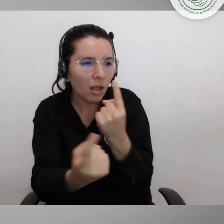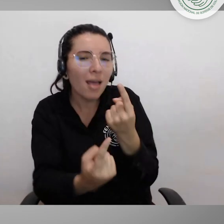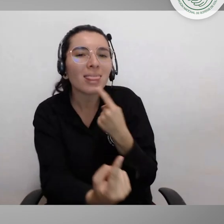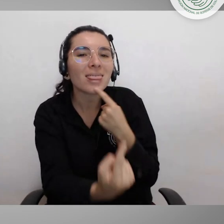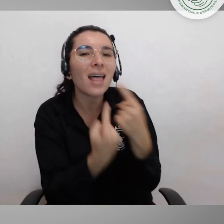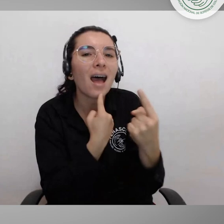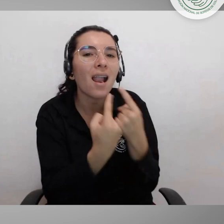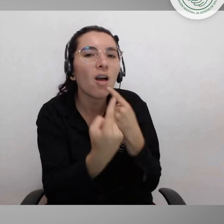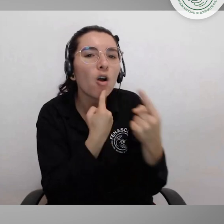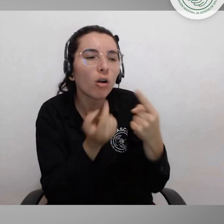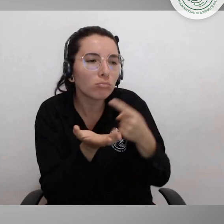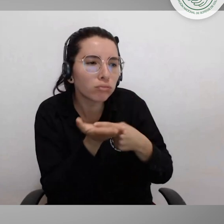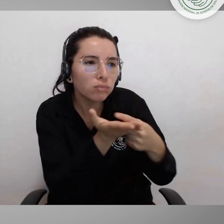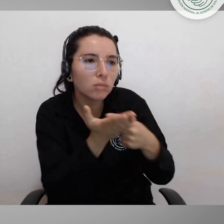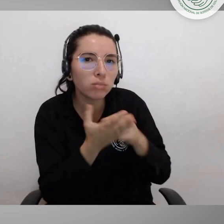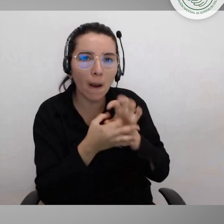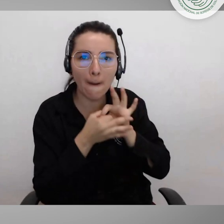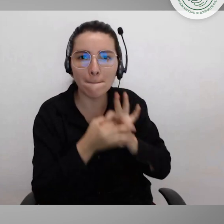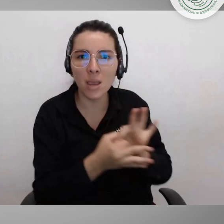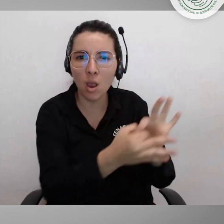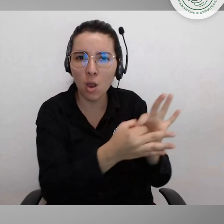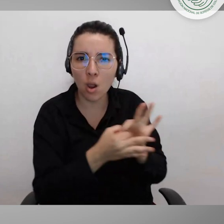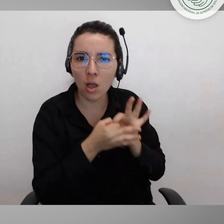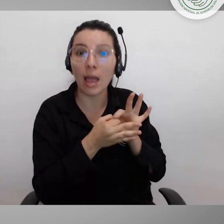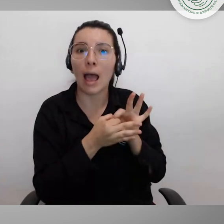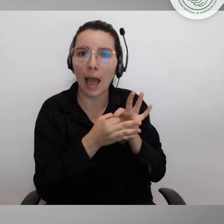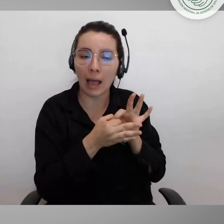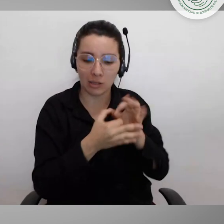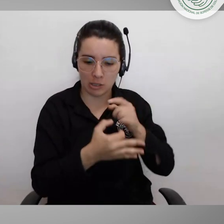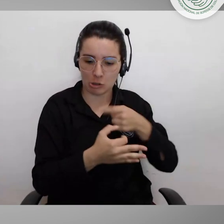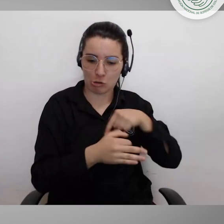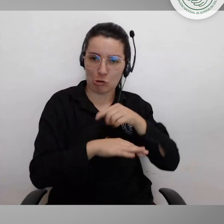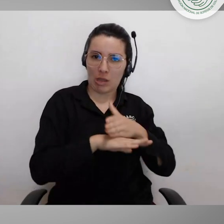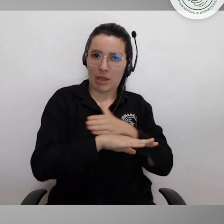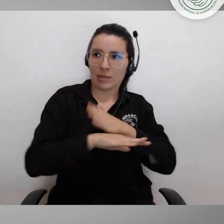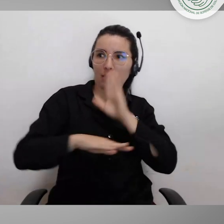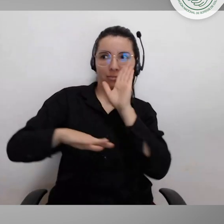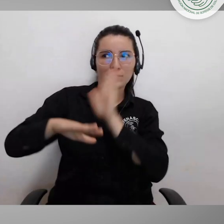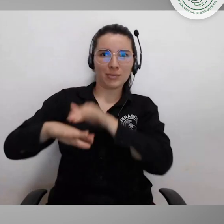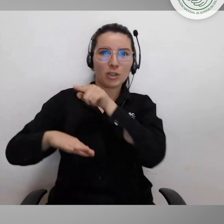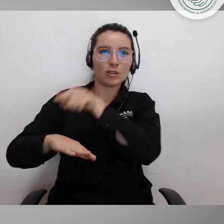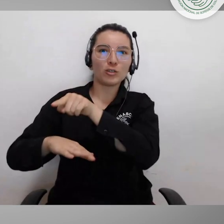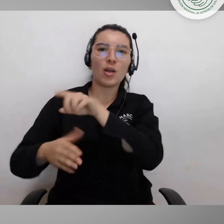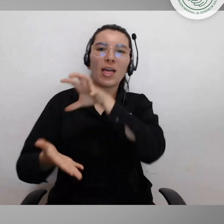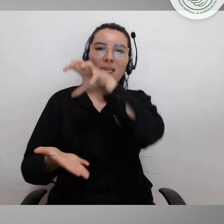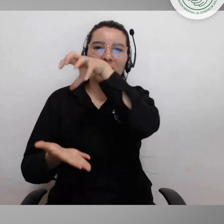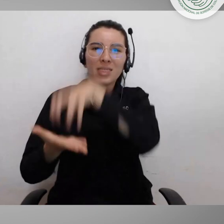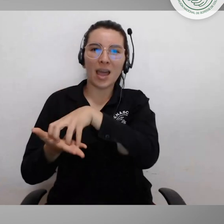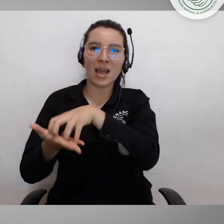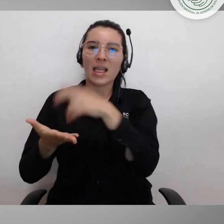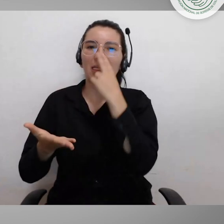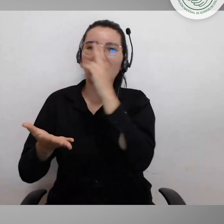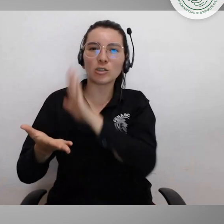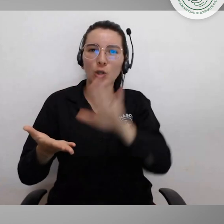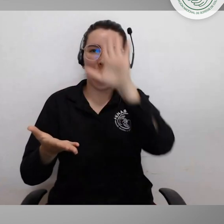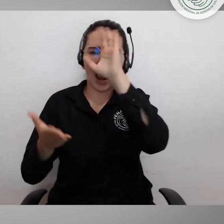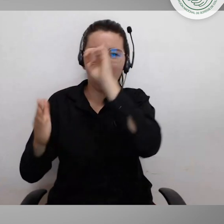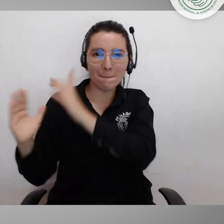solicitamos al director nacional de planeación del Departamento Nacional de